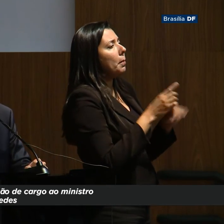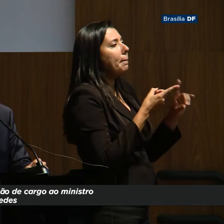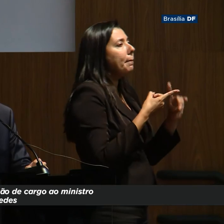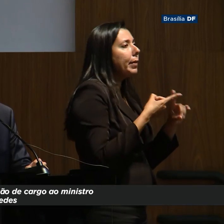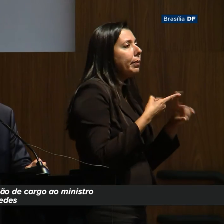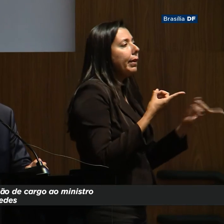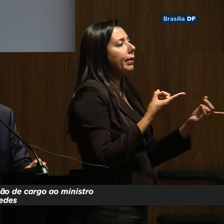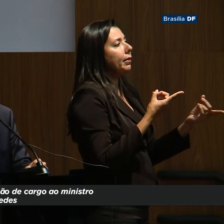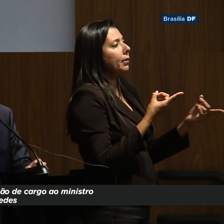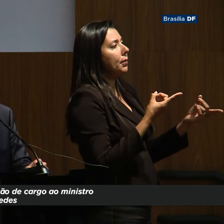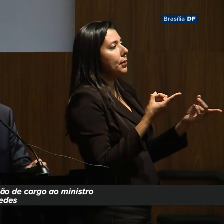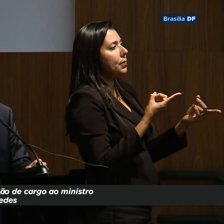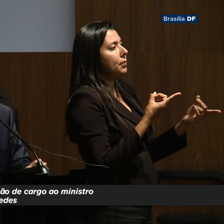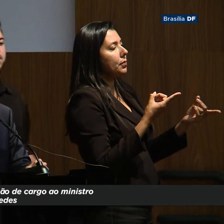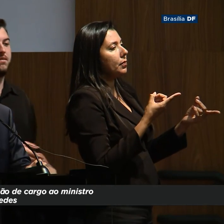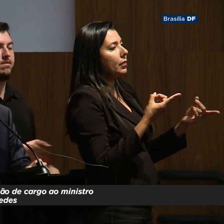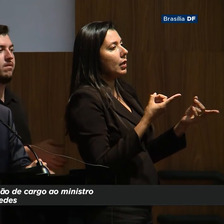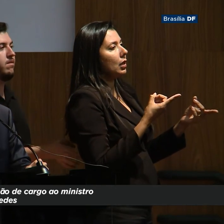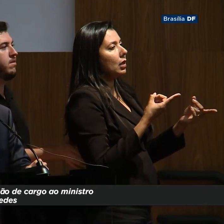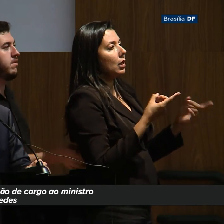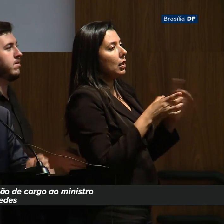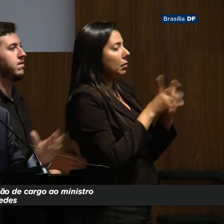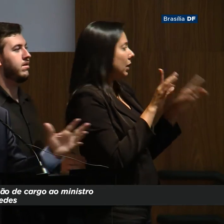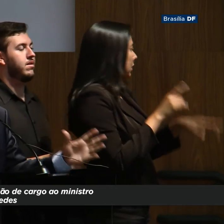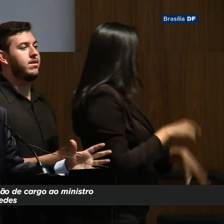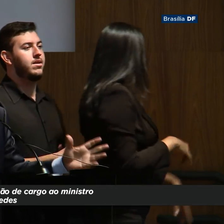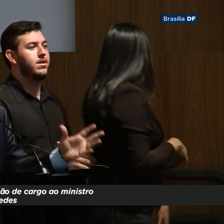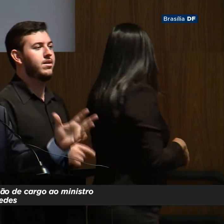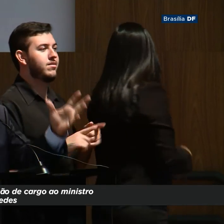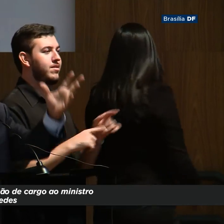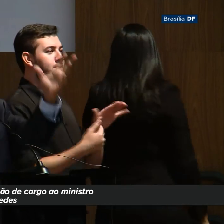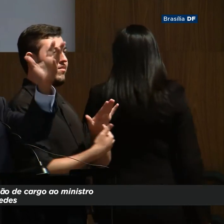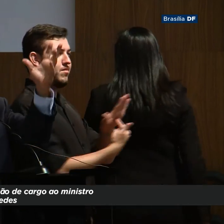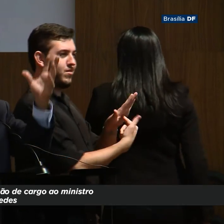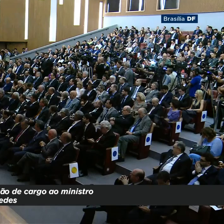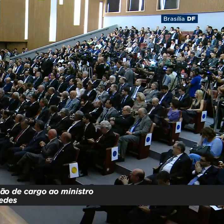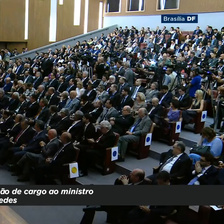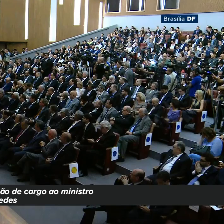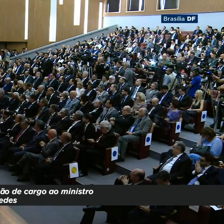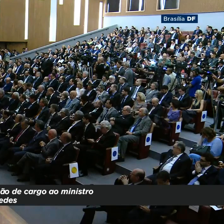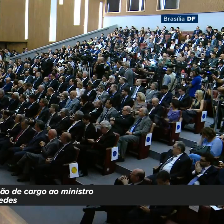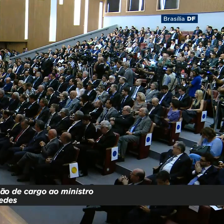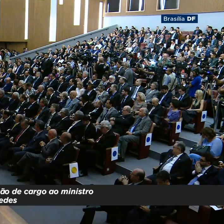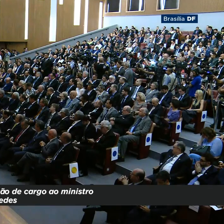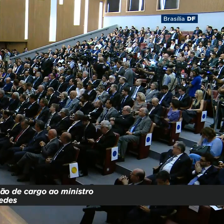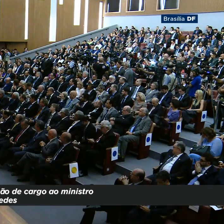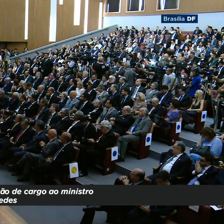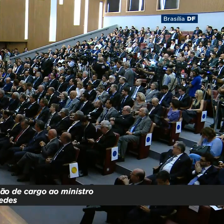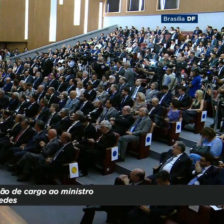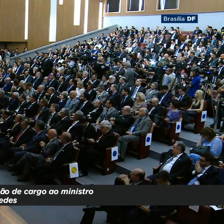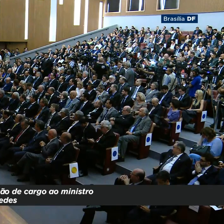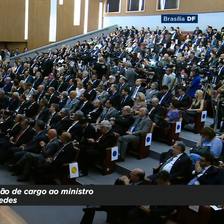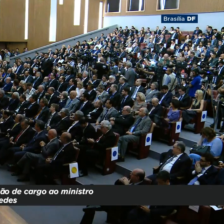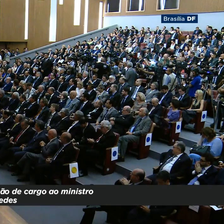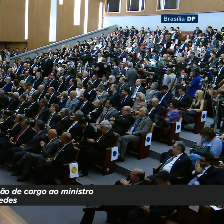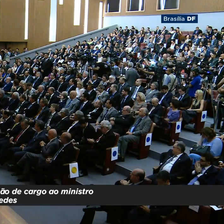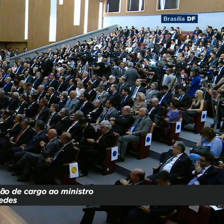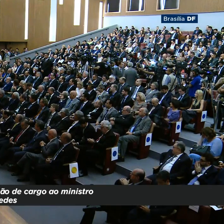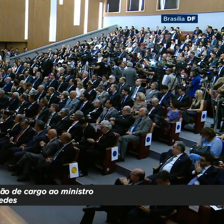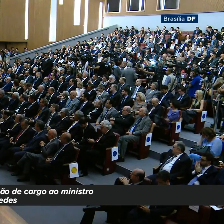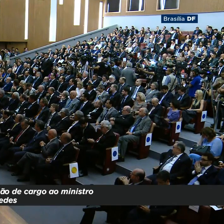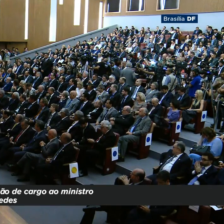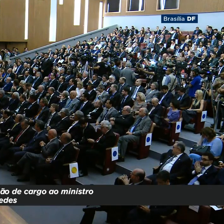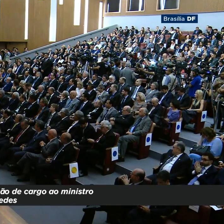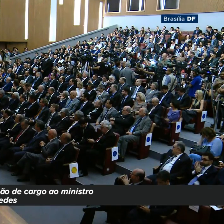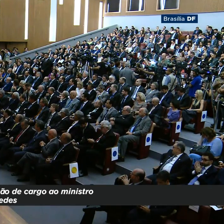dos liberais democratas na Alemanha, na reconstrução da Alemanha, foi um fenômeno extraordinário, depois exibido nas